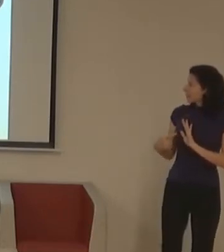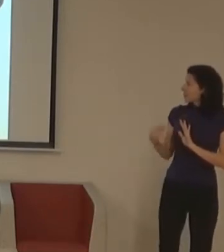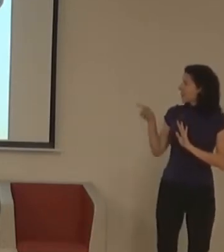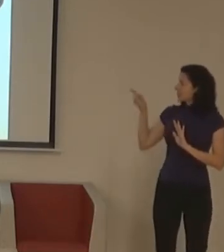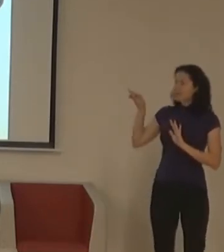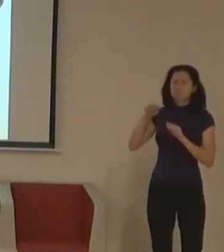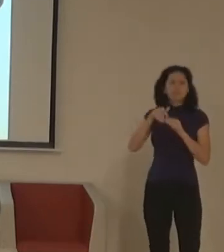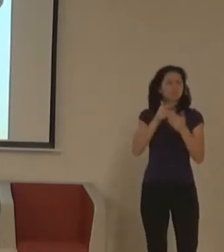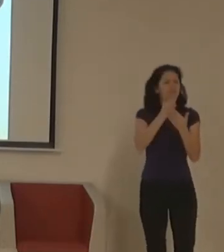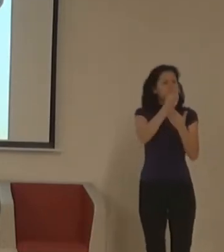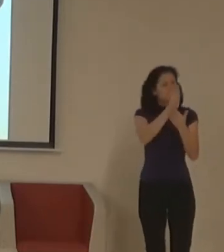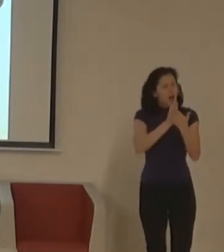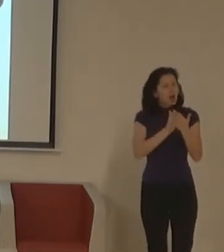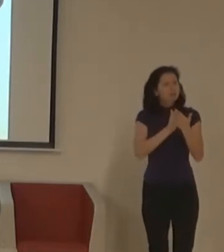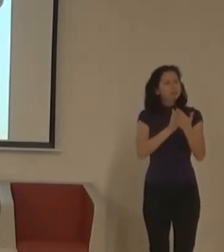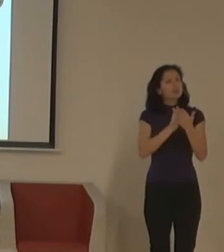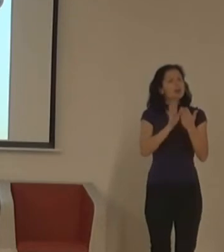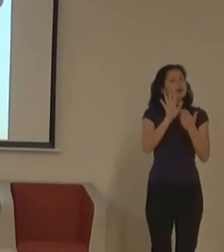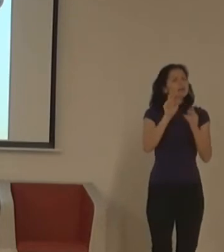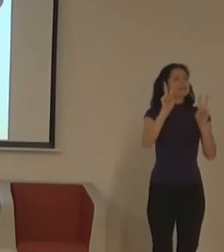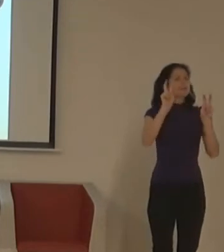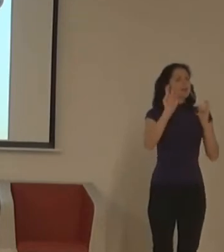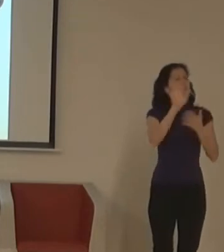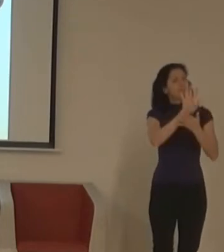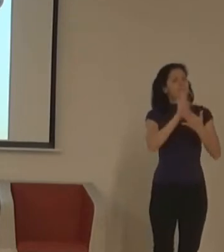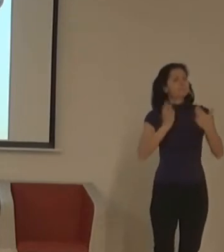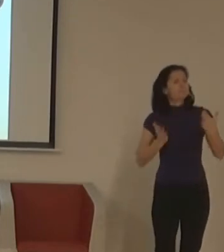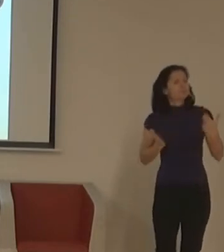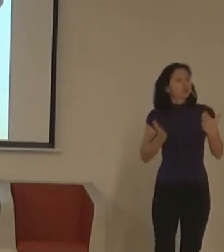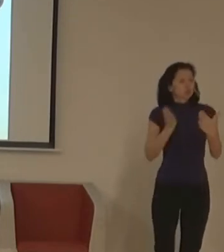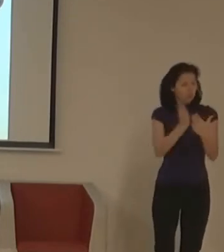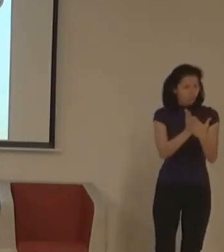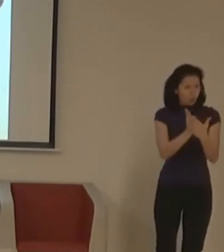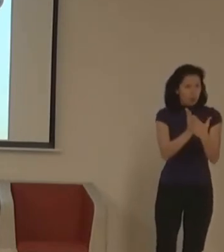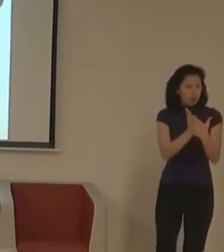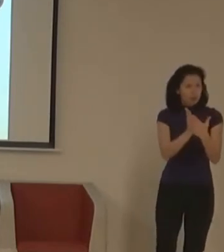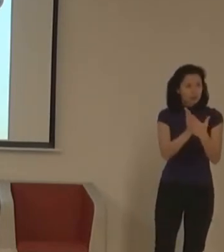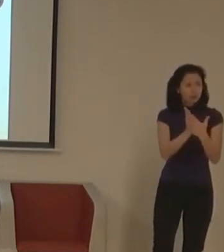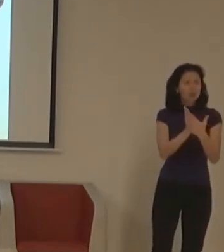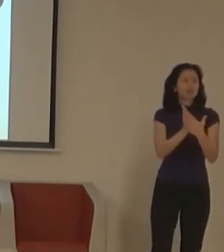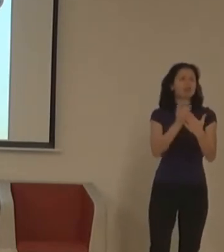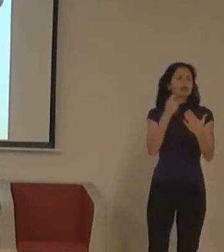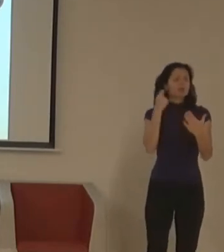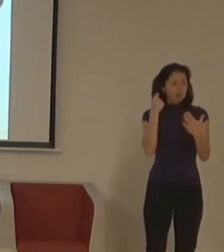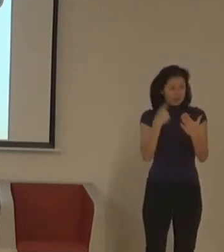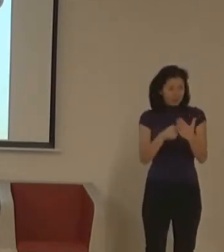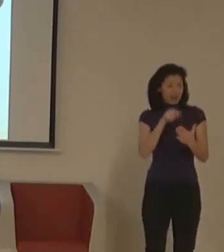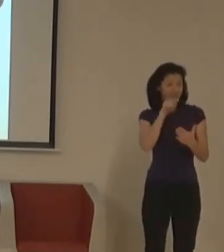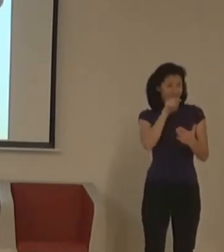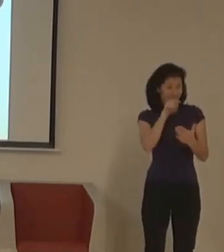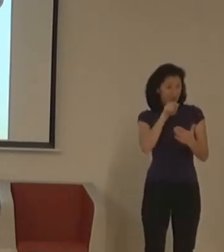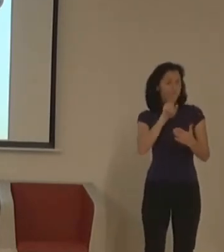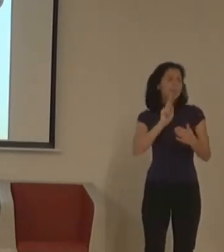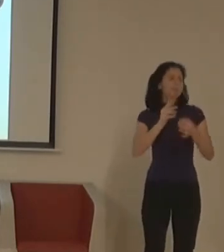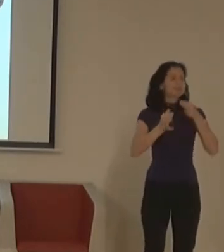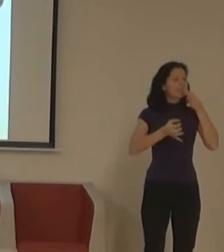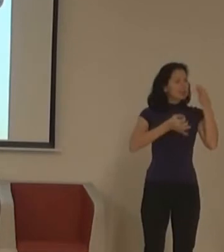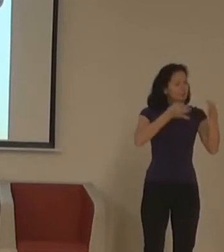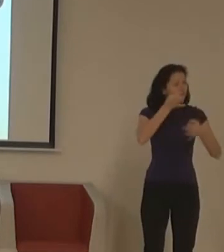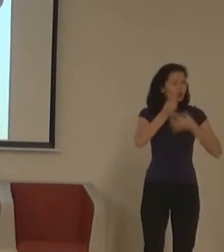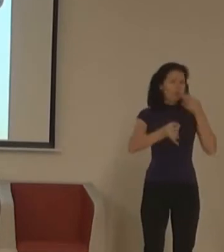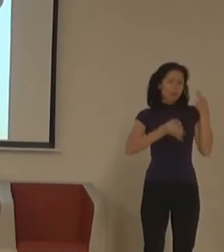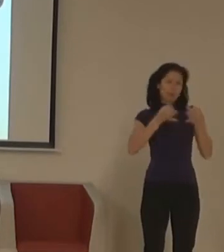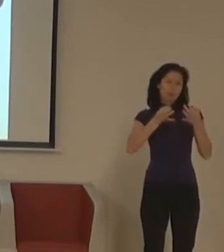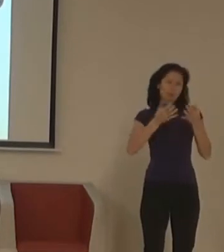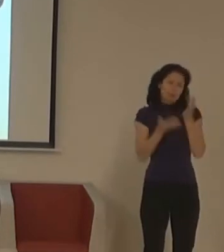sekci přístupnost, je pro vás malinkatá, ale kontrastní mě by měla být dost, sekci přístupnost informace o všech těch opatření,